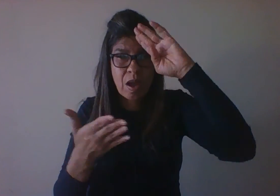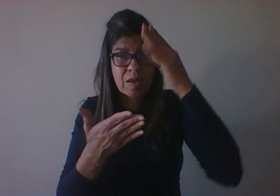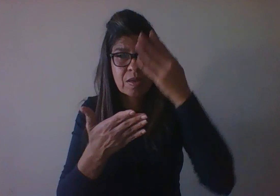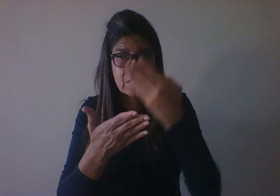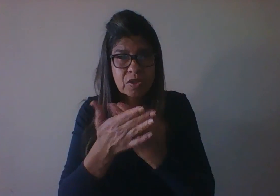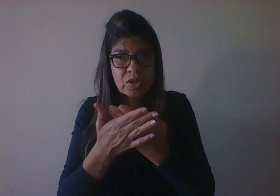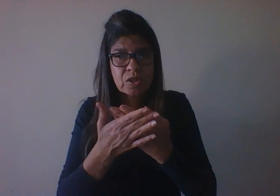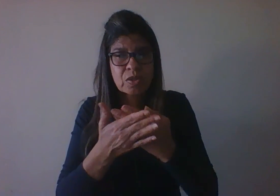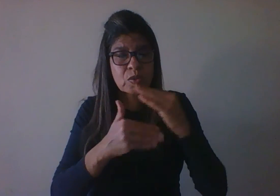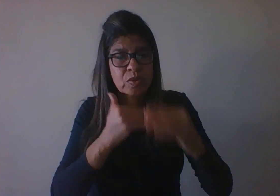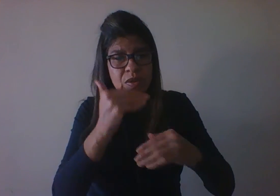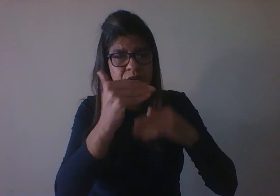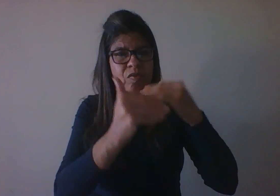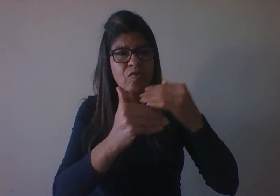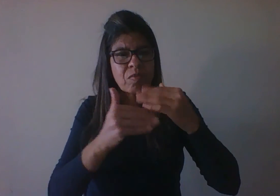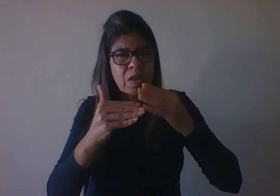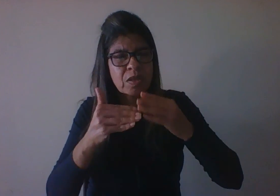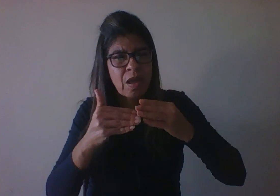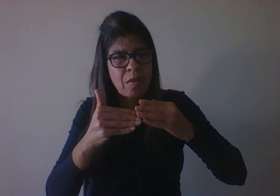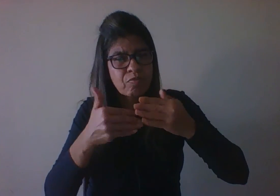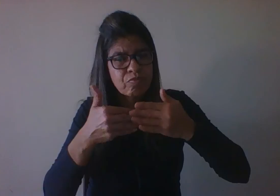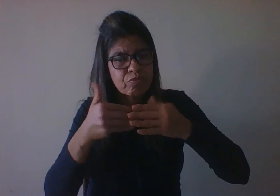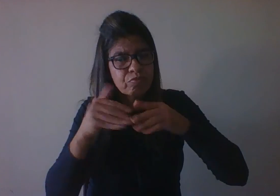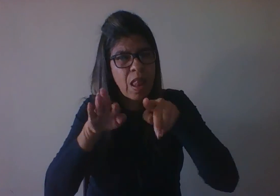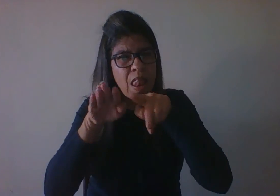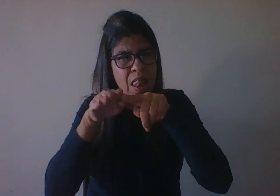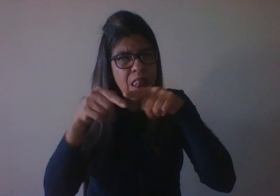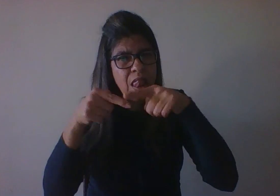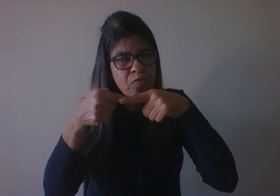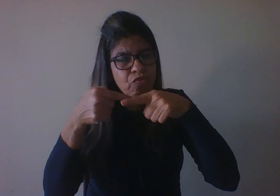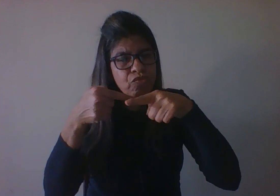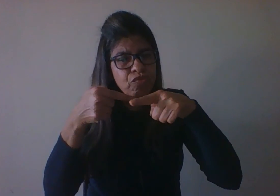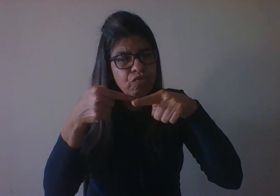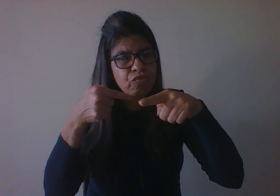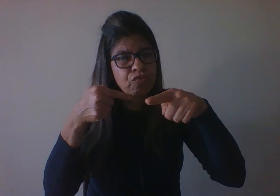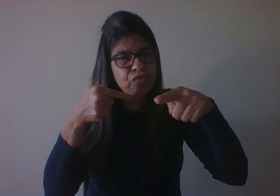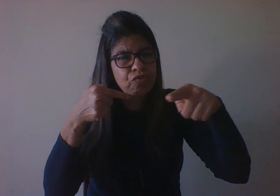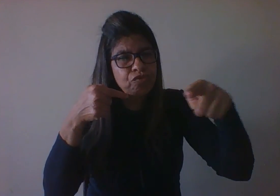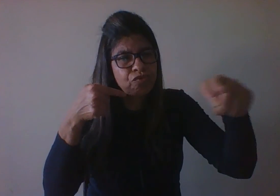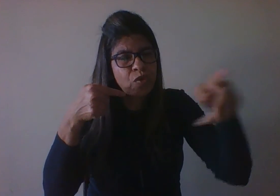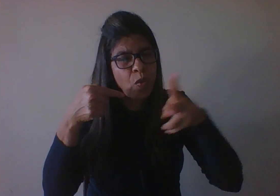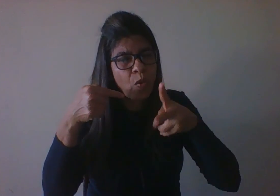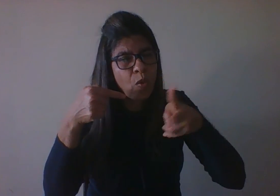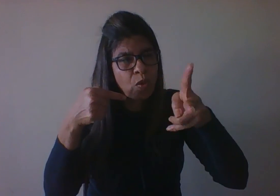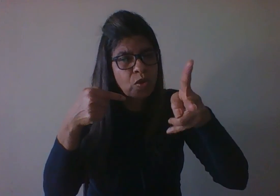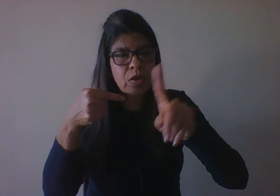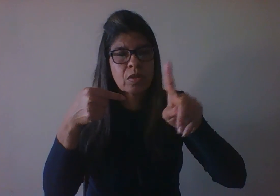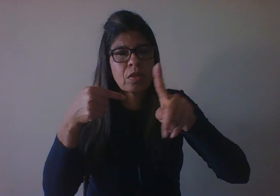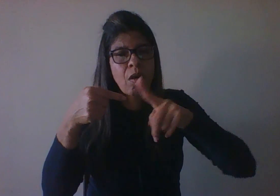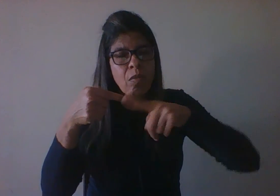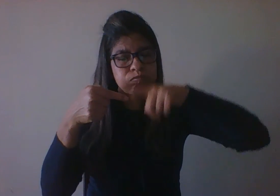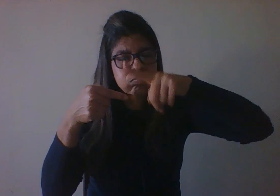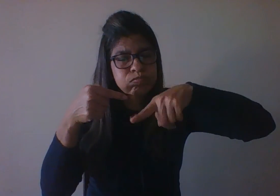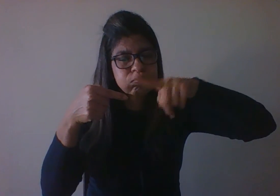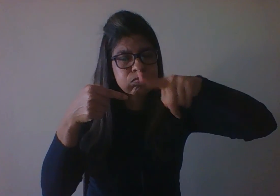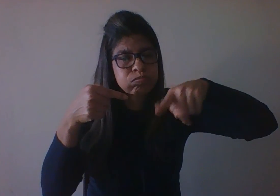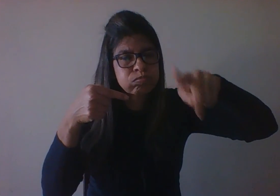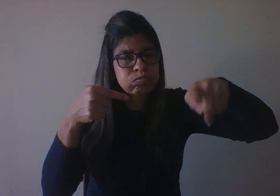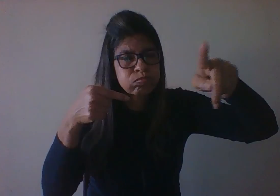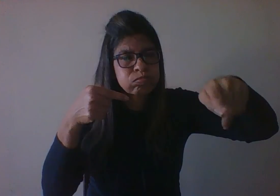contínua, mas por integração de novas funções e aquisições às aquisições anteriores. Então,